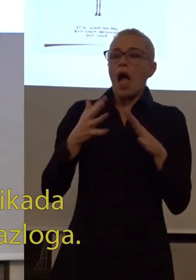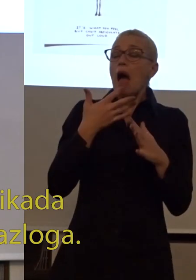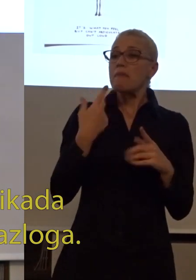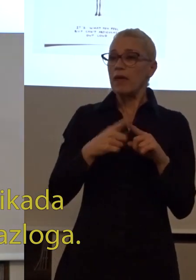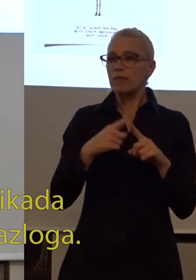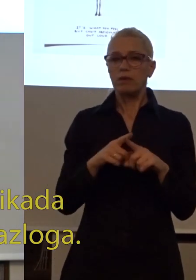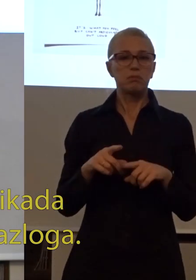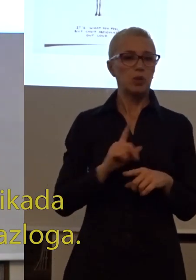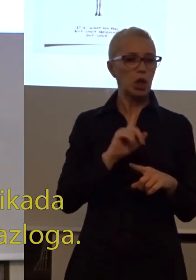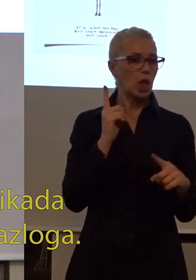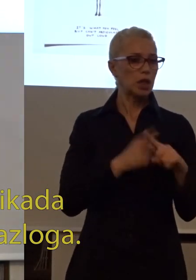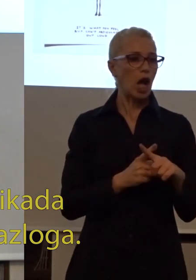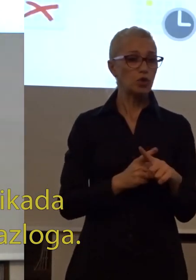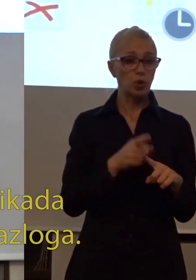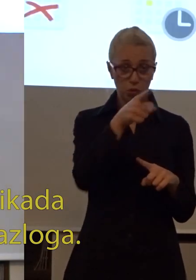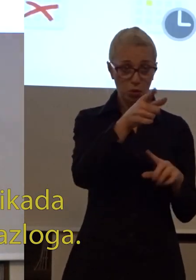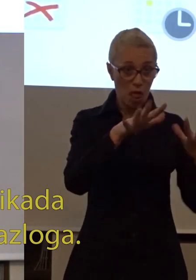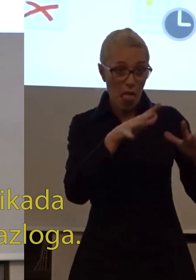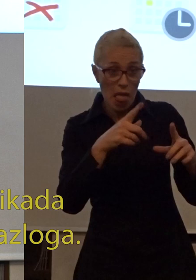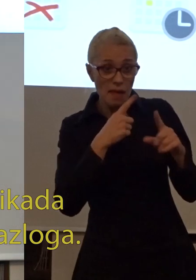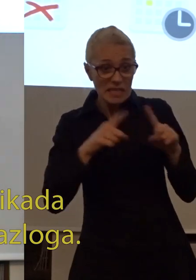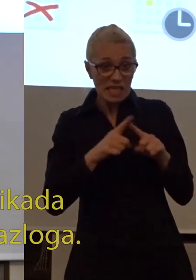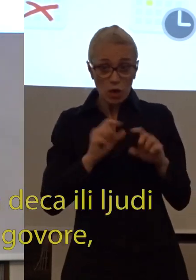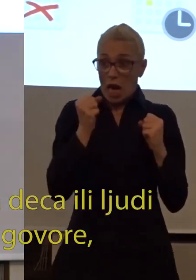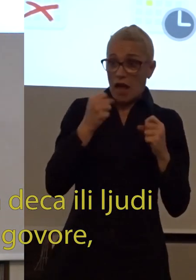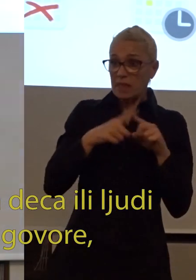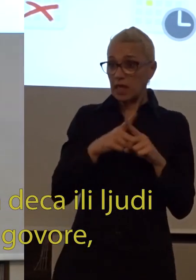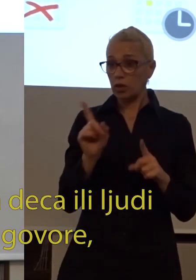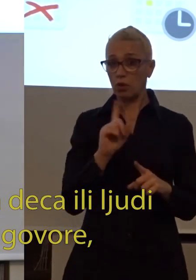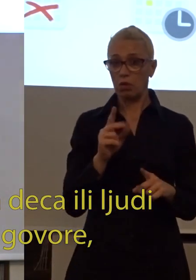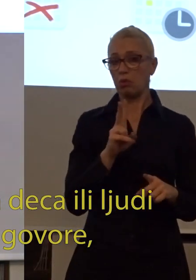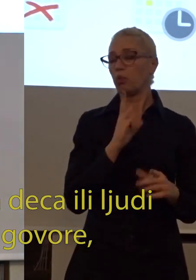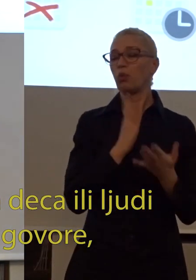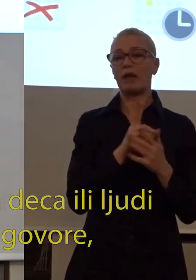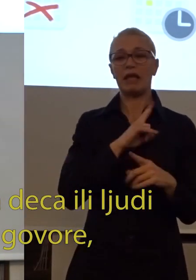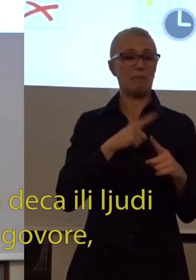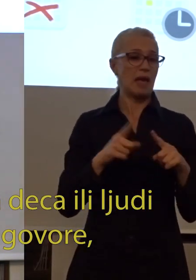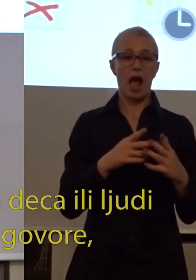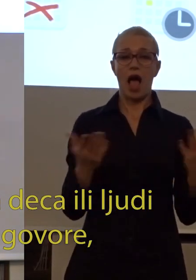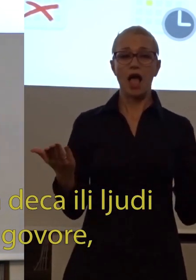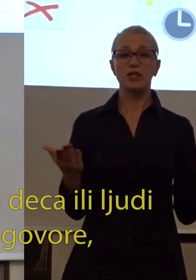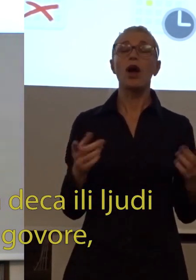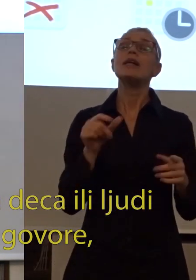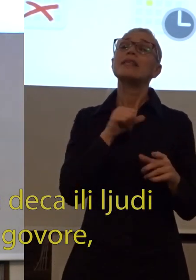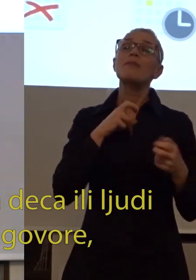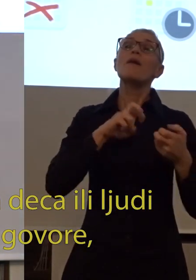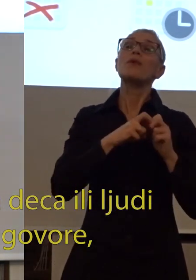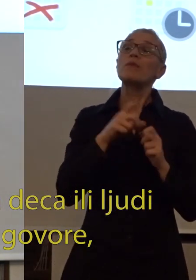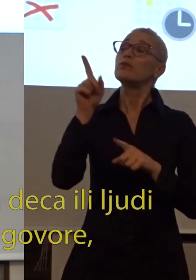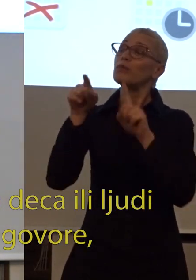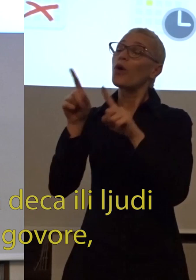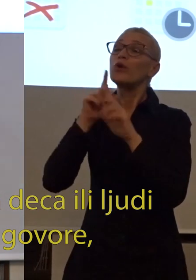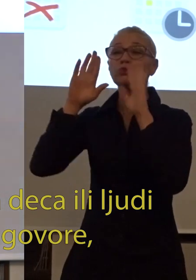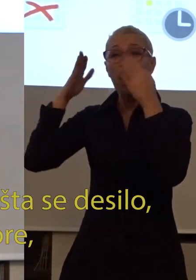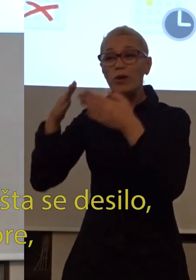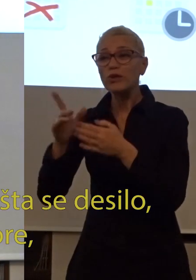To nije tačno. Niko nikada nije uznemereni bez razloga. Problem je u tome što neka deca ili ljudi koji imaju autizam ne